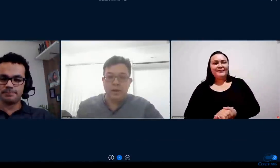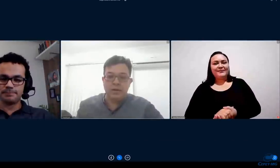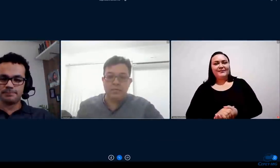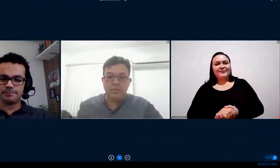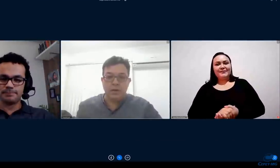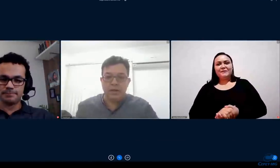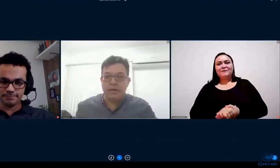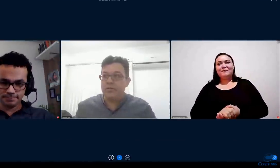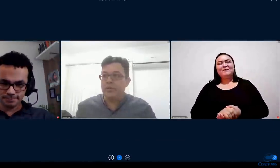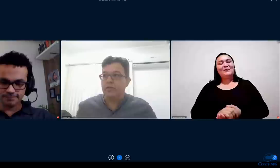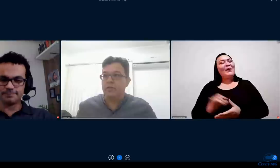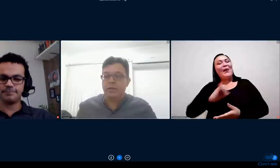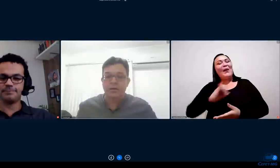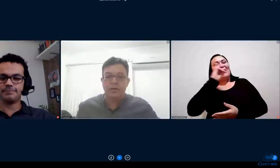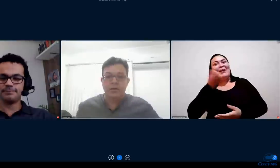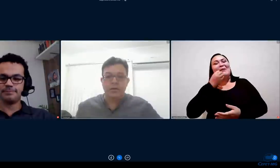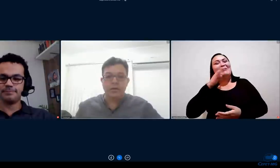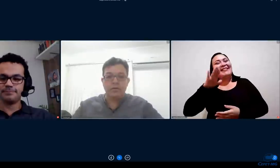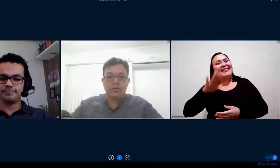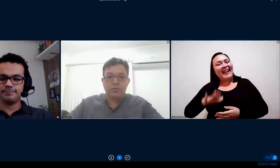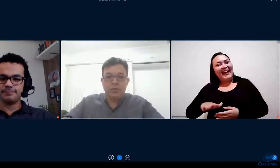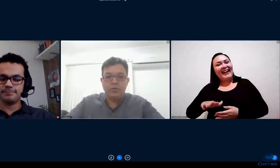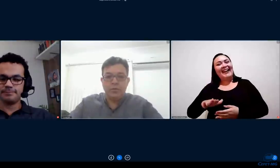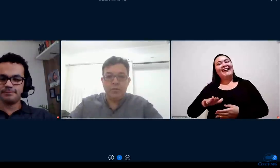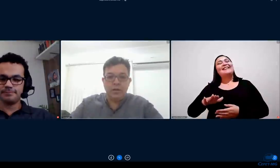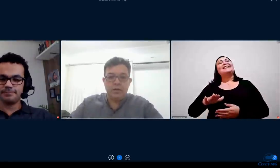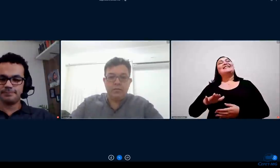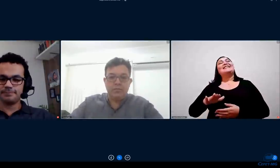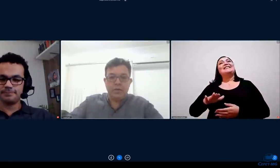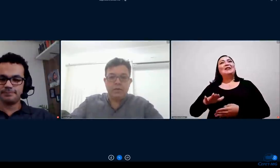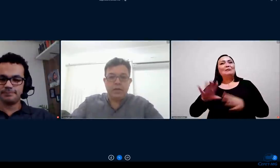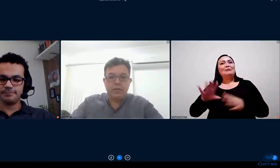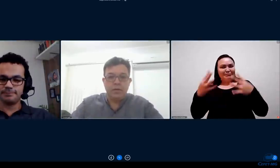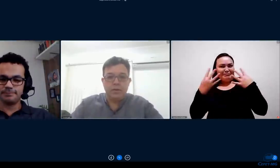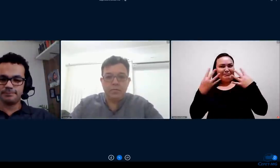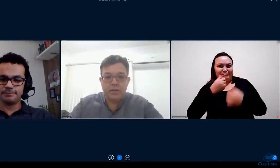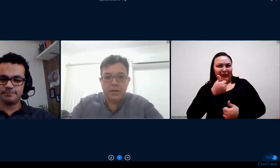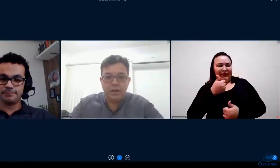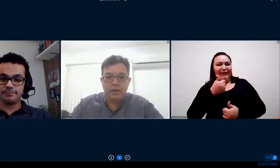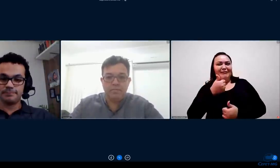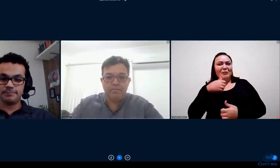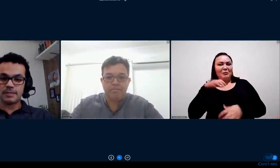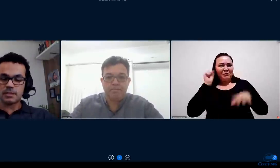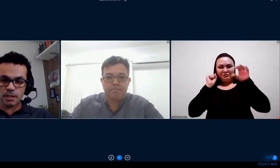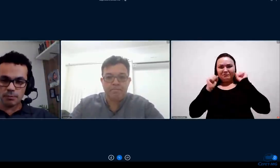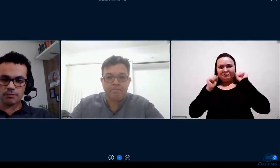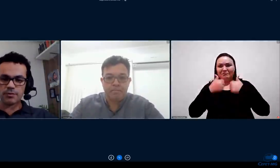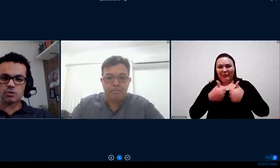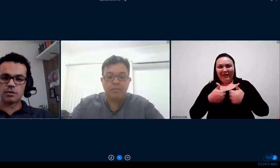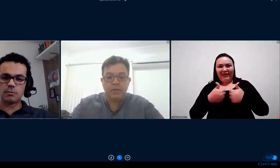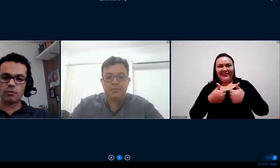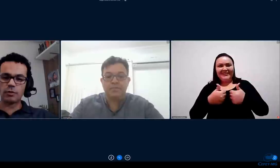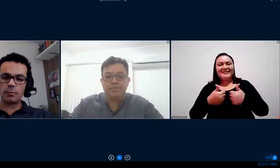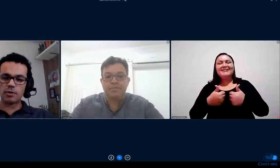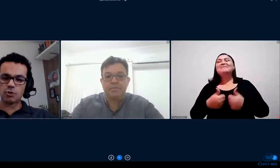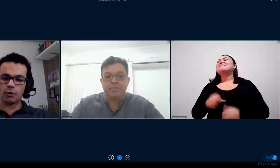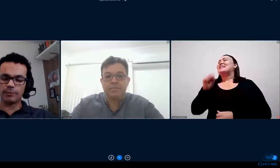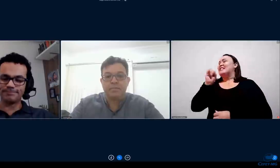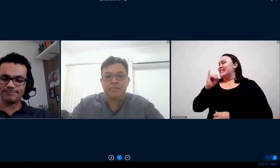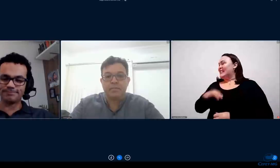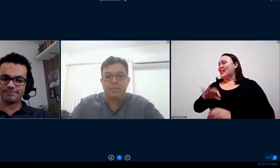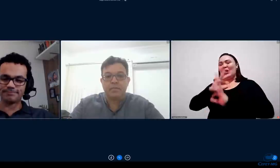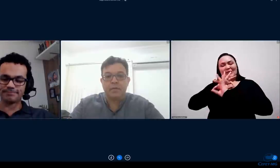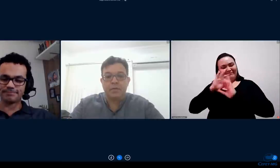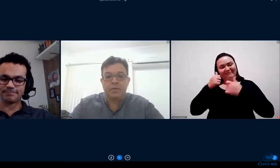Olá boa tarde todos me ouvem bem André Luiz como é que está aí sim professor estamos ouvindo bem o